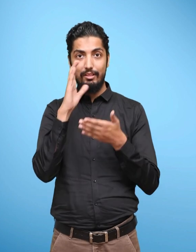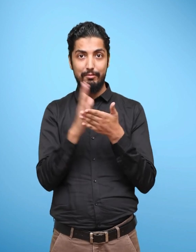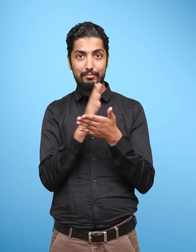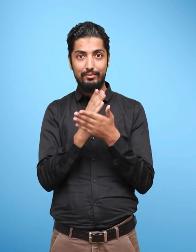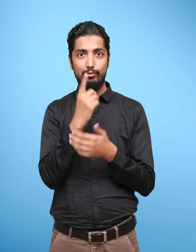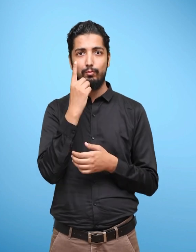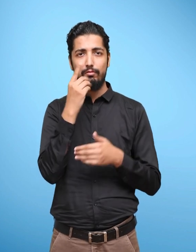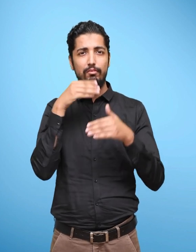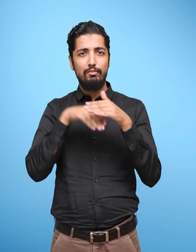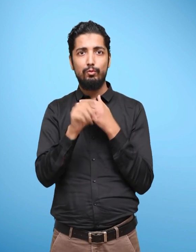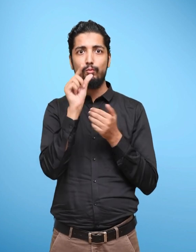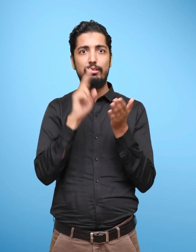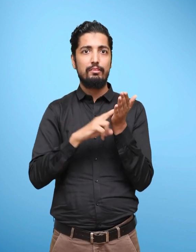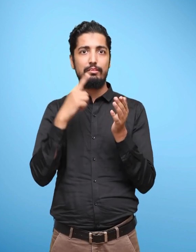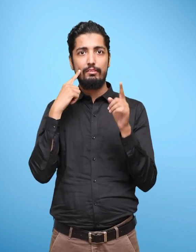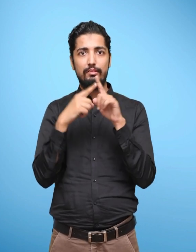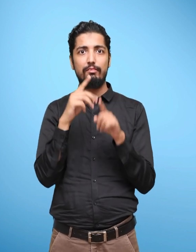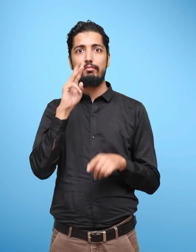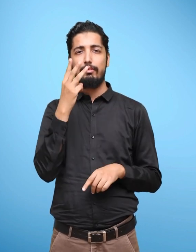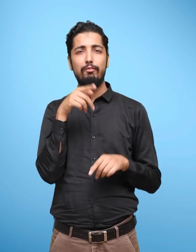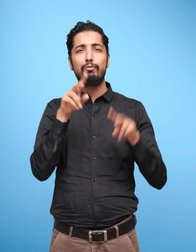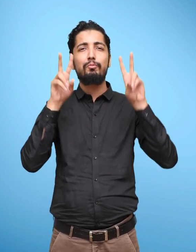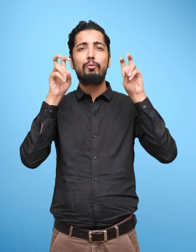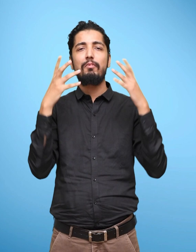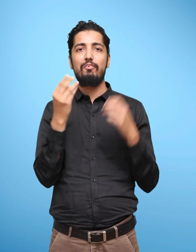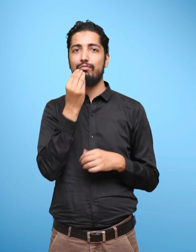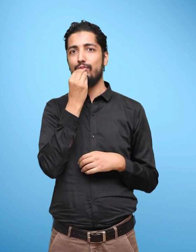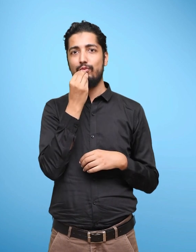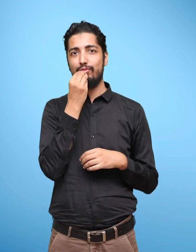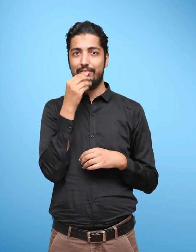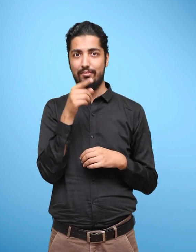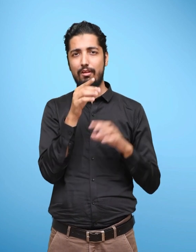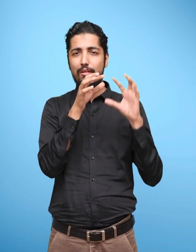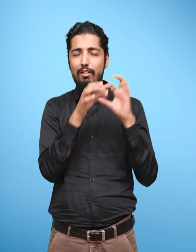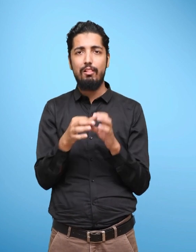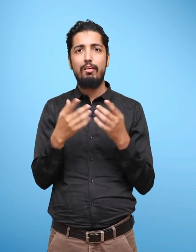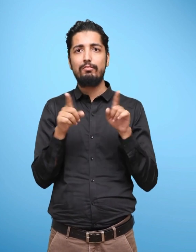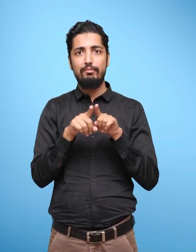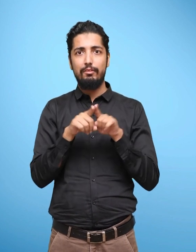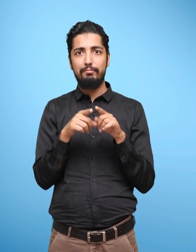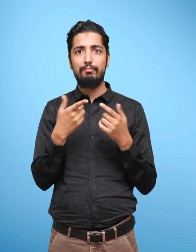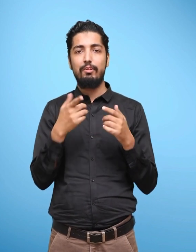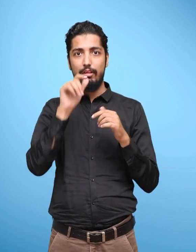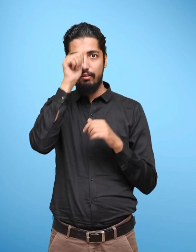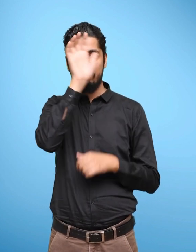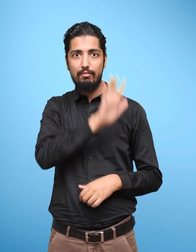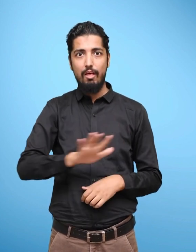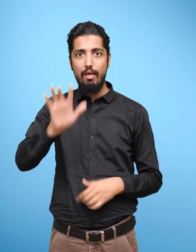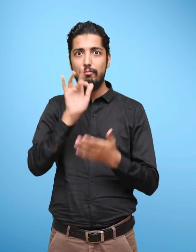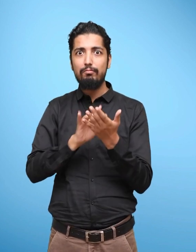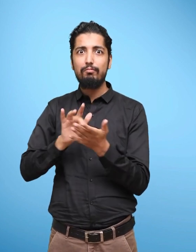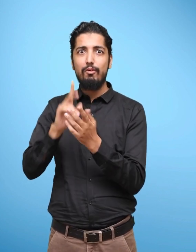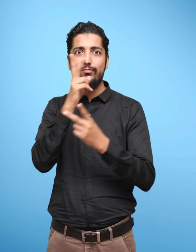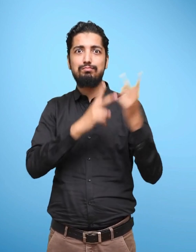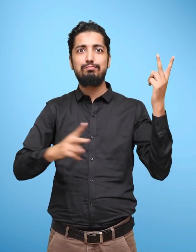Unit 3 Title, Food In Chapter 1 Provides a glimpse Of the variety of fruits, Vegetables